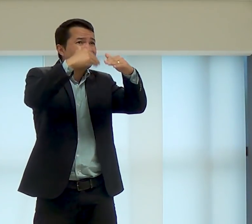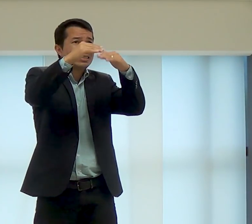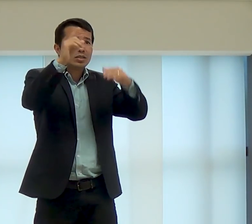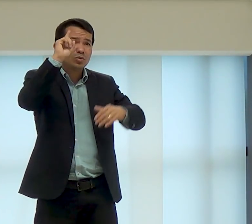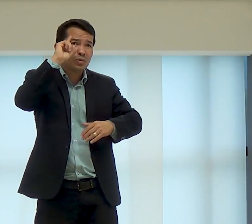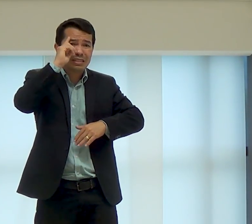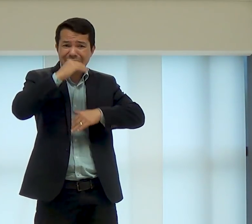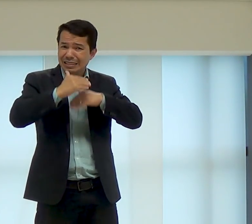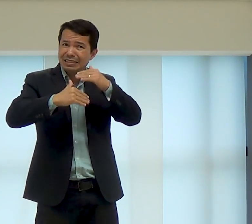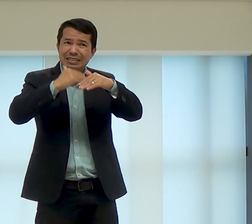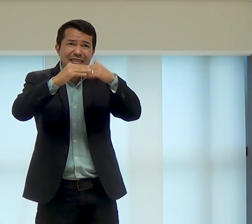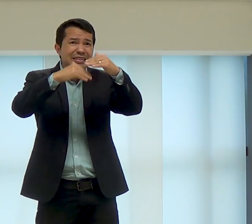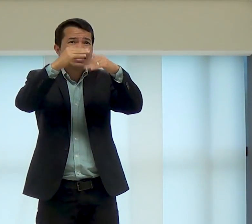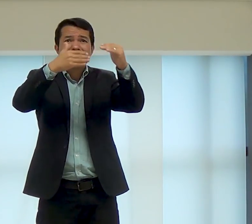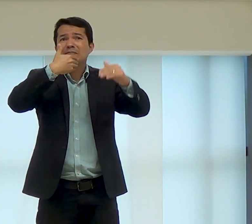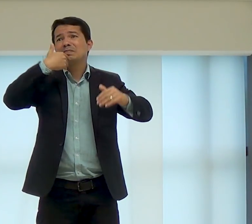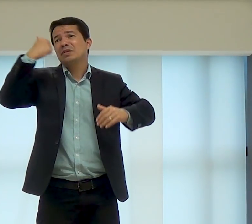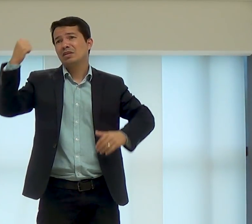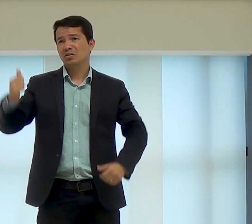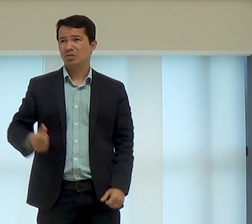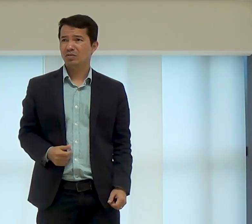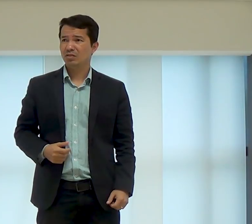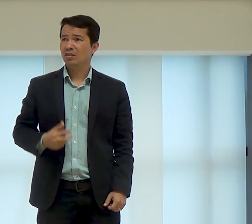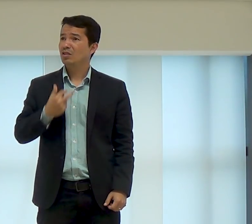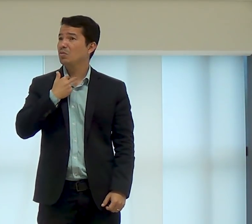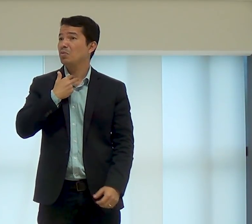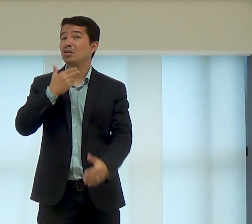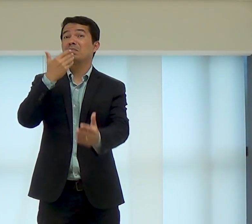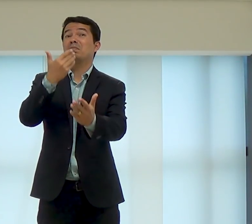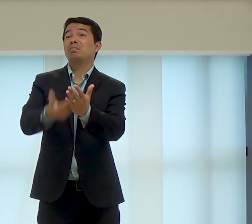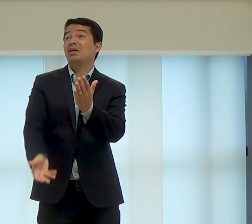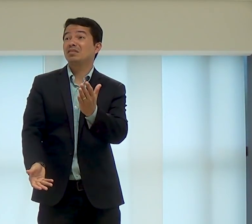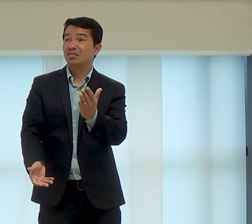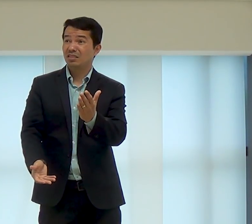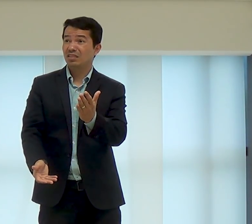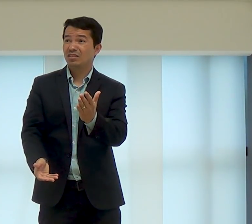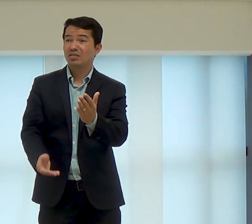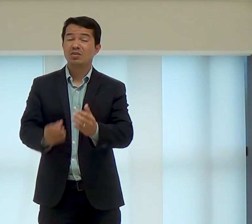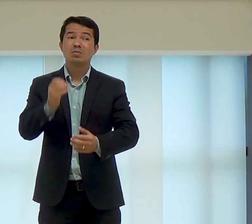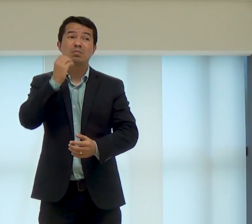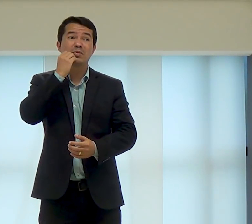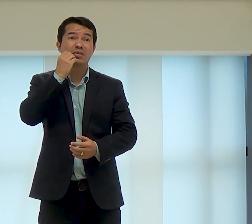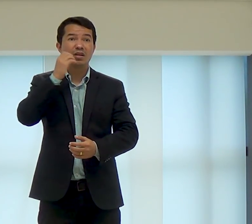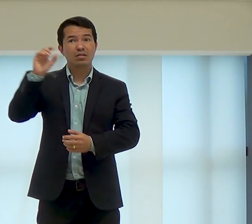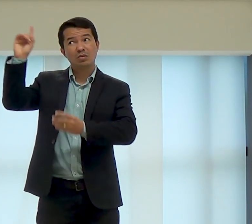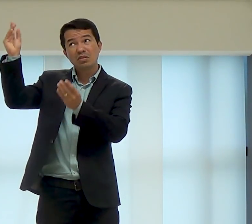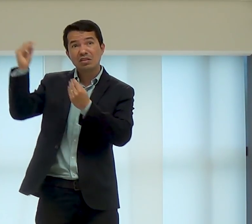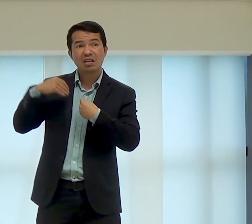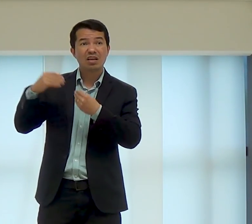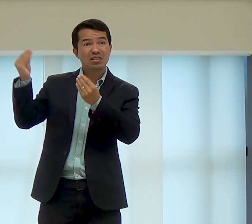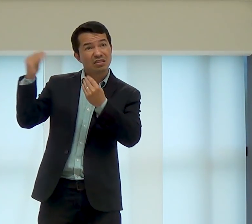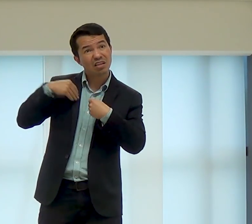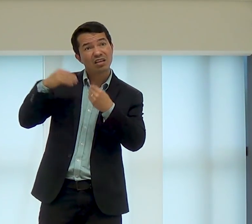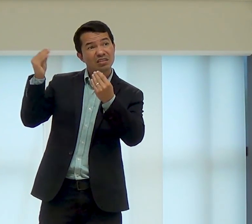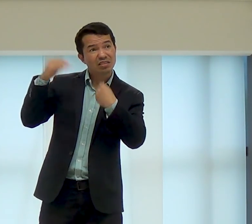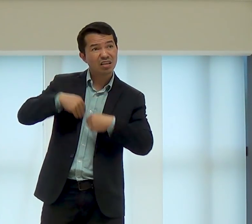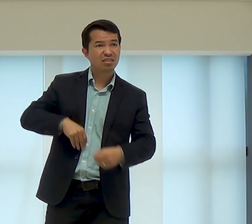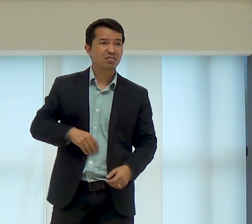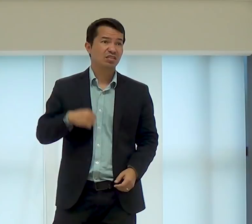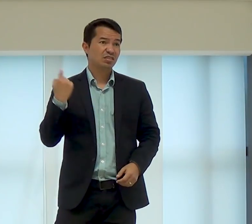precisamos ser diferentes, todos os dias, sermos buscados melhor, não podemos perder